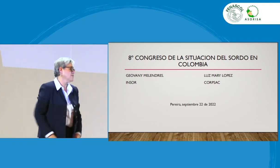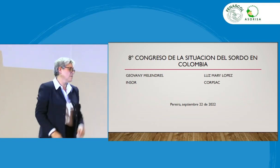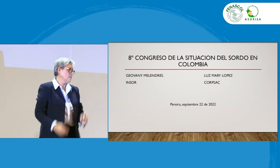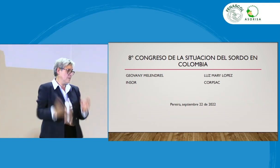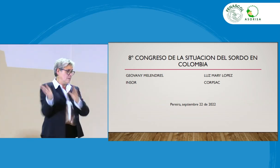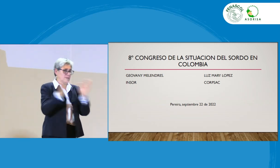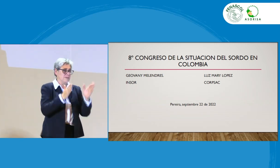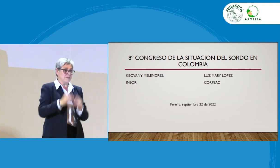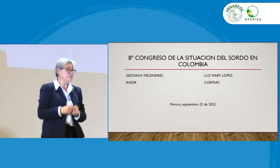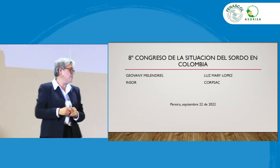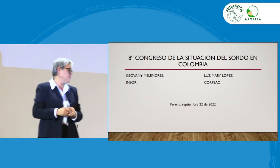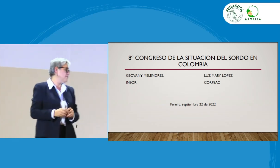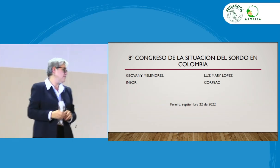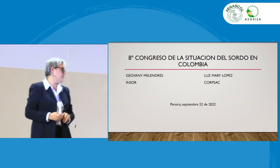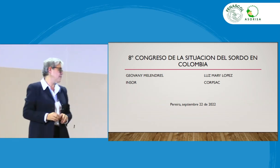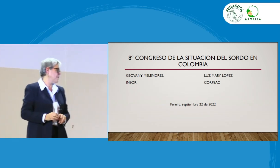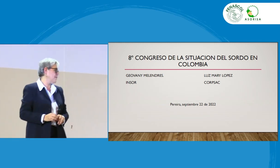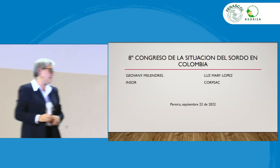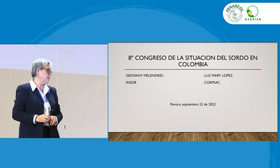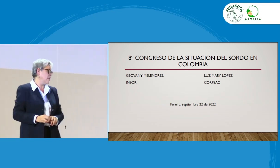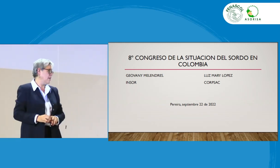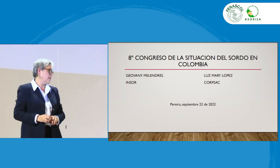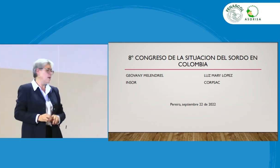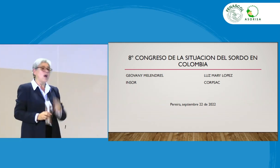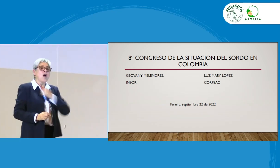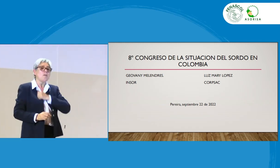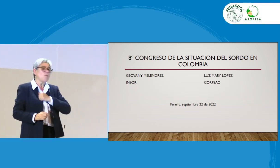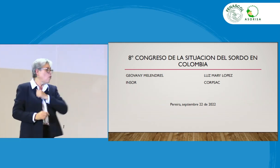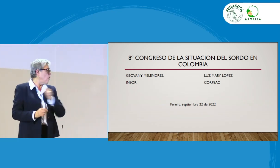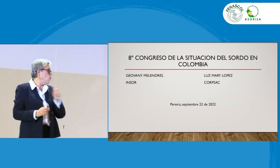¿Listo, la siguiente? La siguiente, por favor.